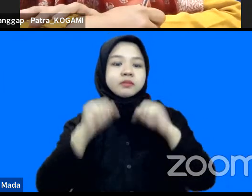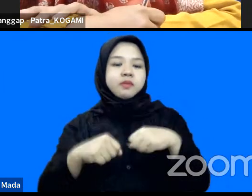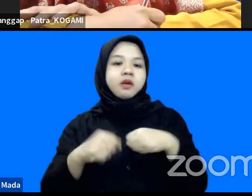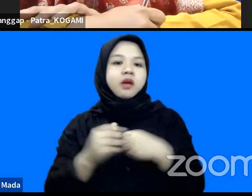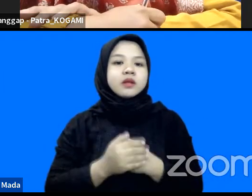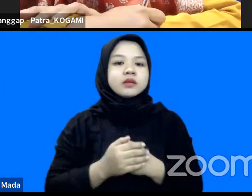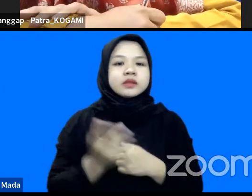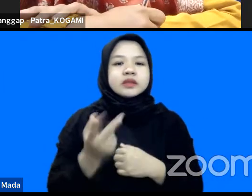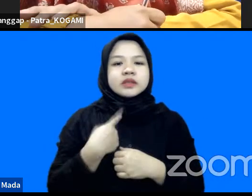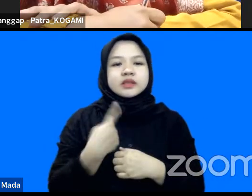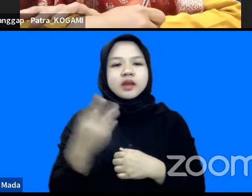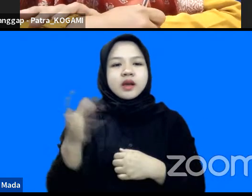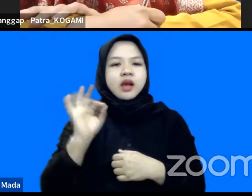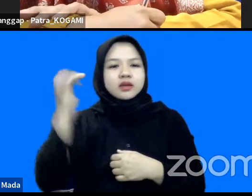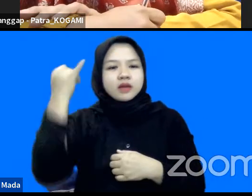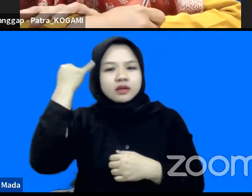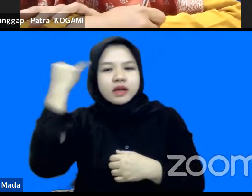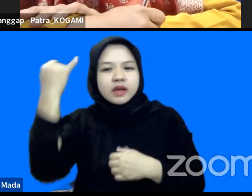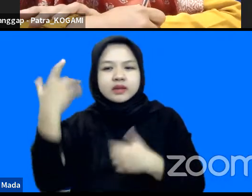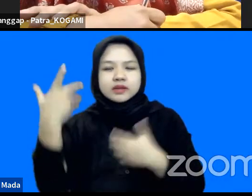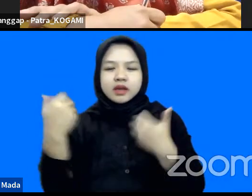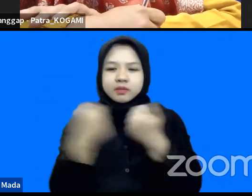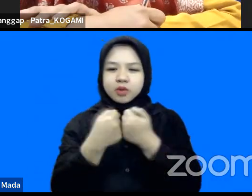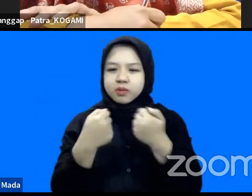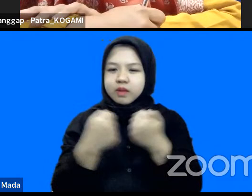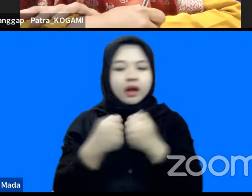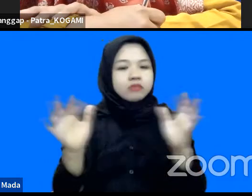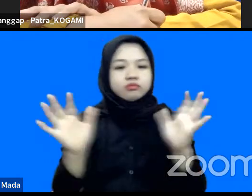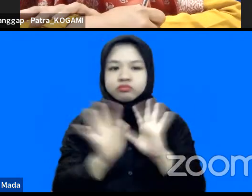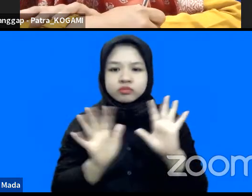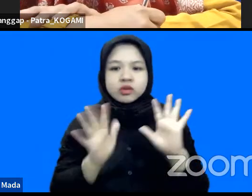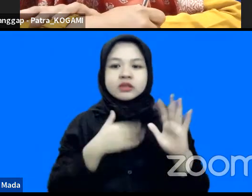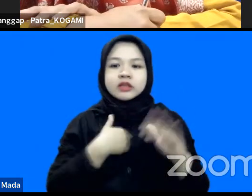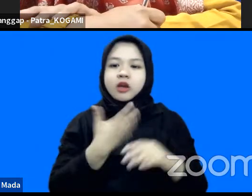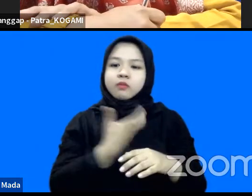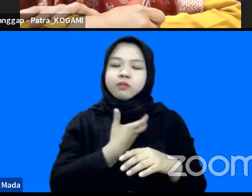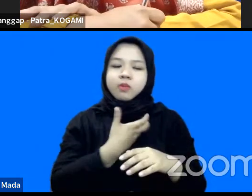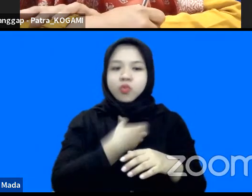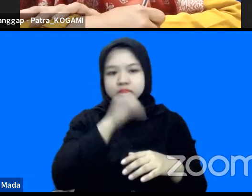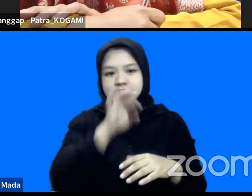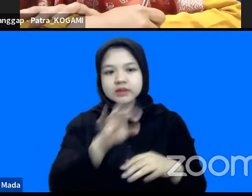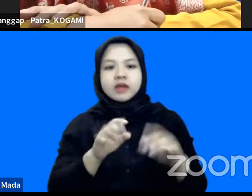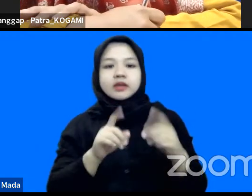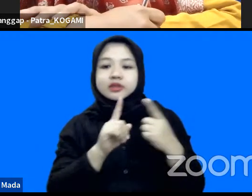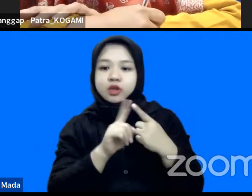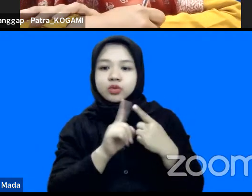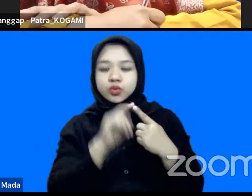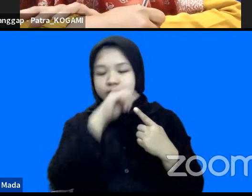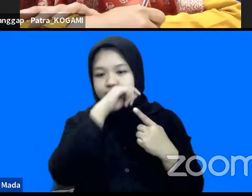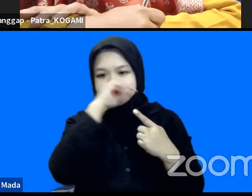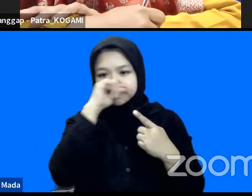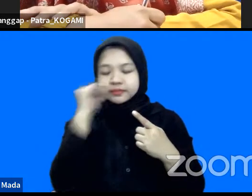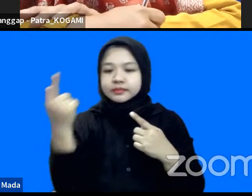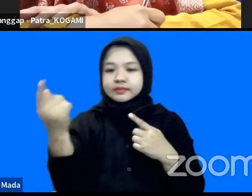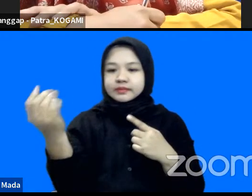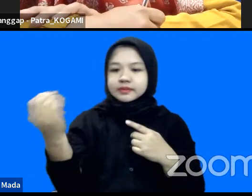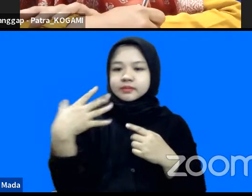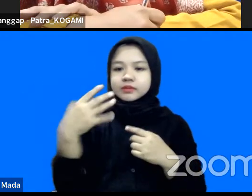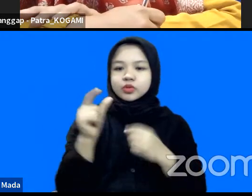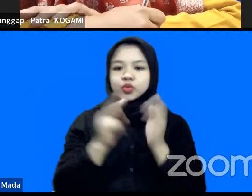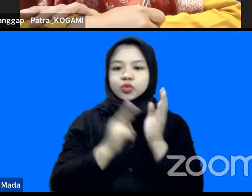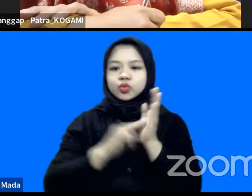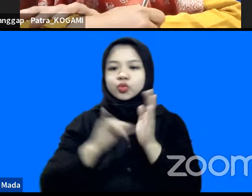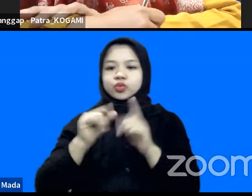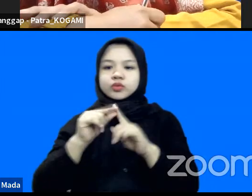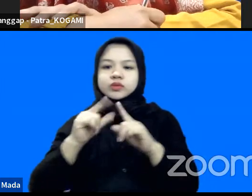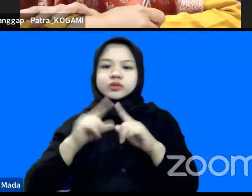gagasan yang bertolak belakang sebetulnya saya ingin highlight satu sebetulnya dari yang disampaikan Uni Patra dan Bang